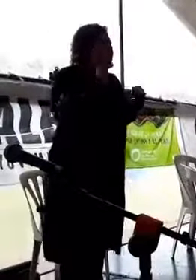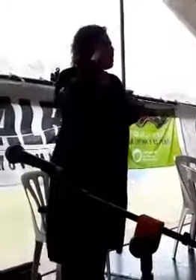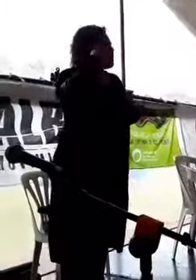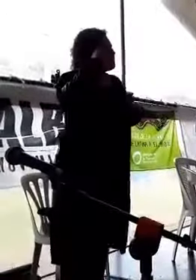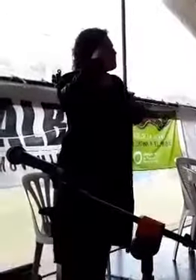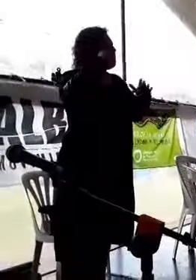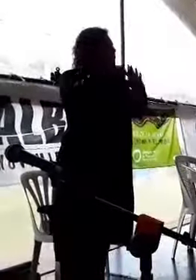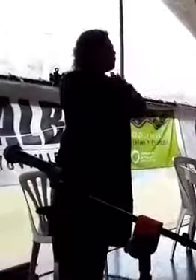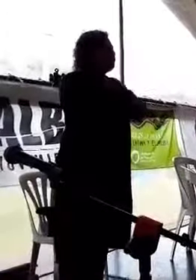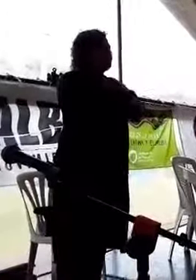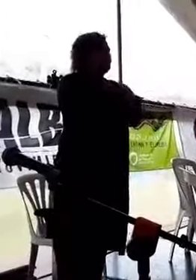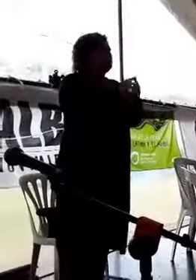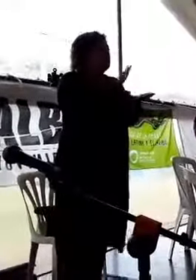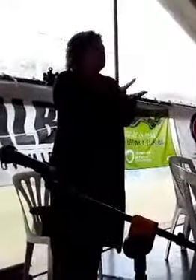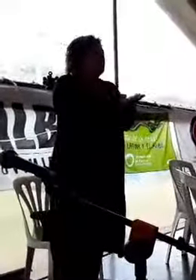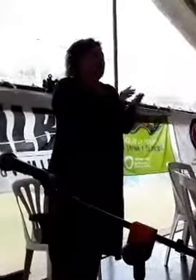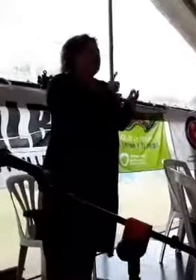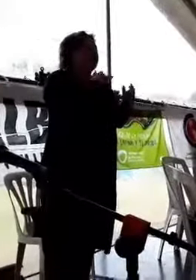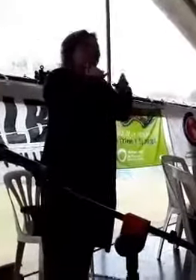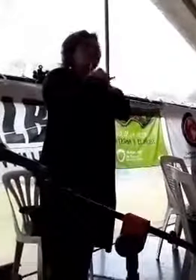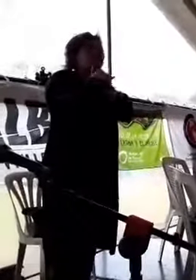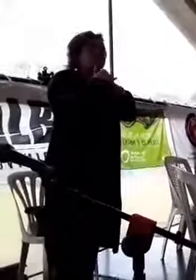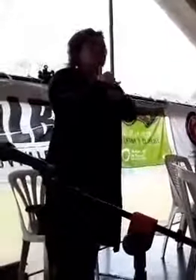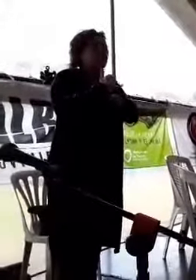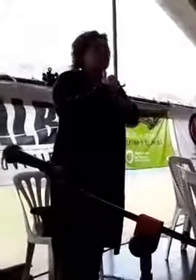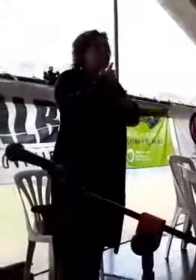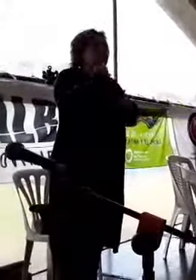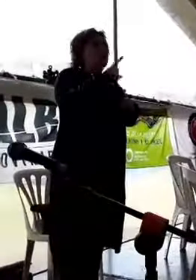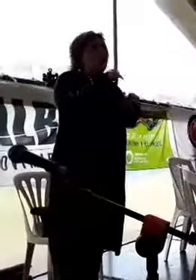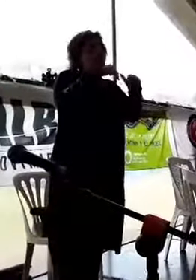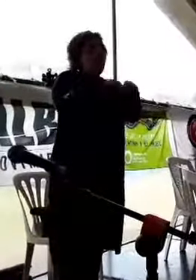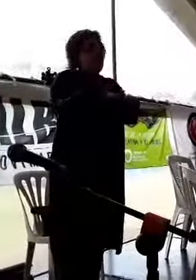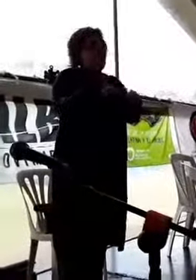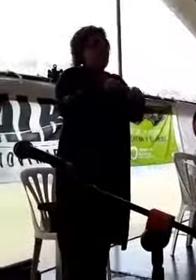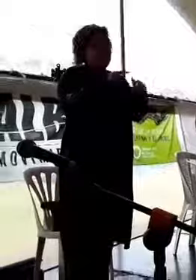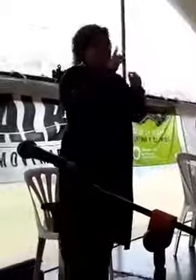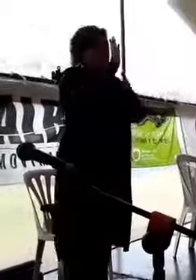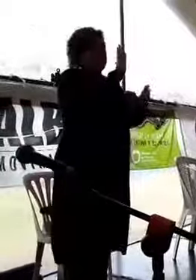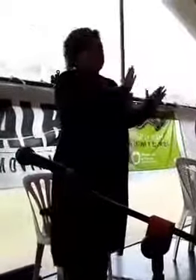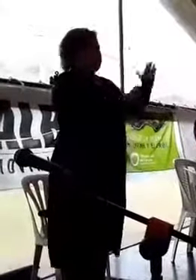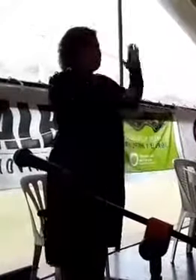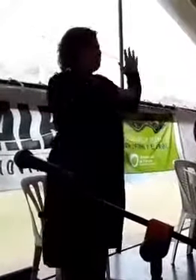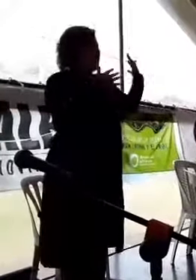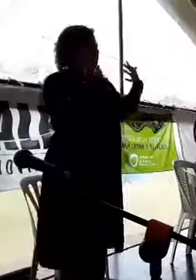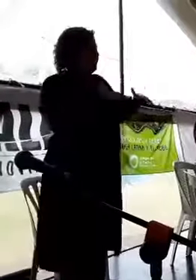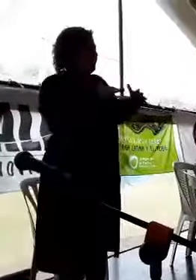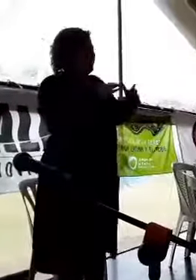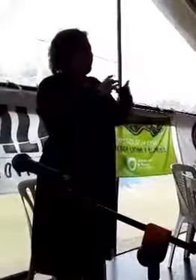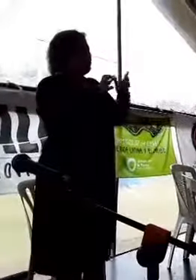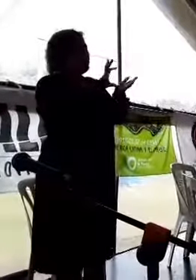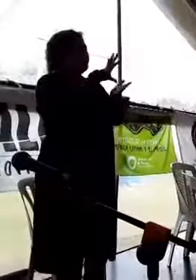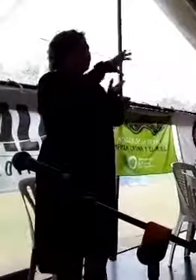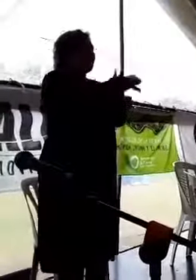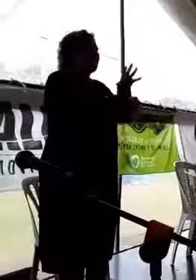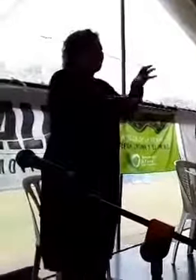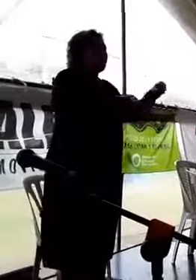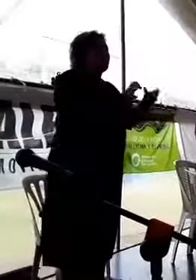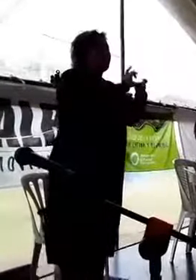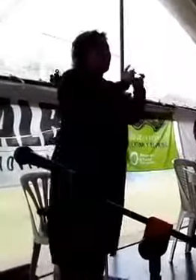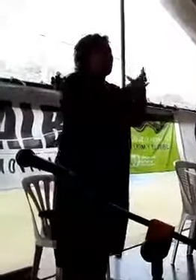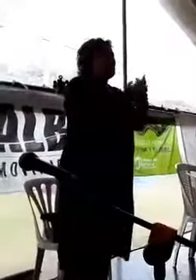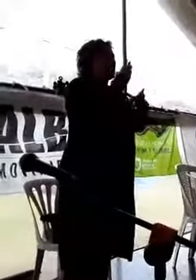profundizadas sobre os efeitos desta contra-ofensiva neoliberal e imperialista na nossa